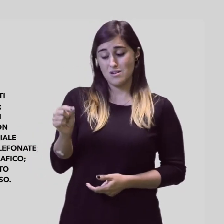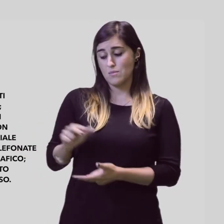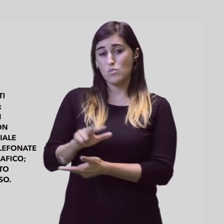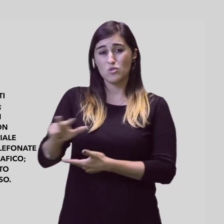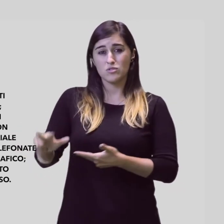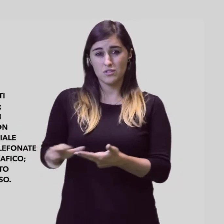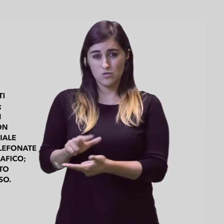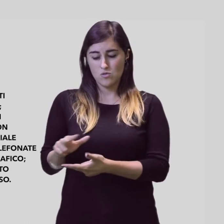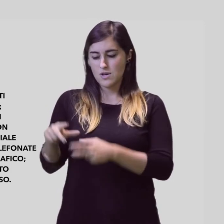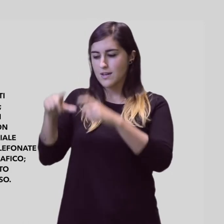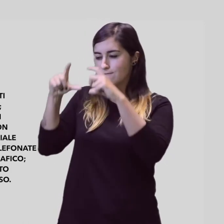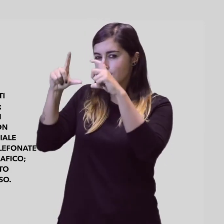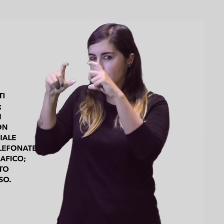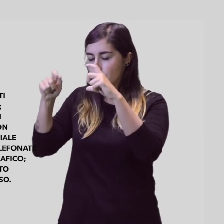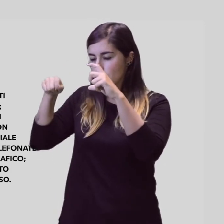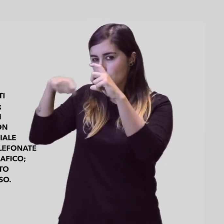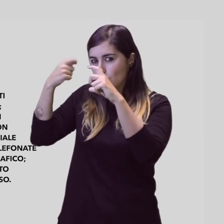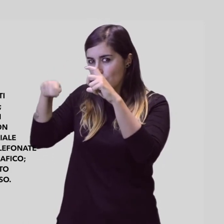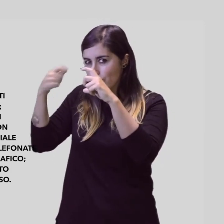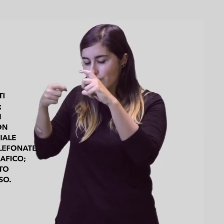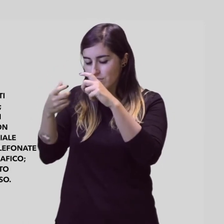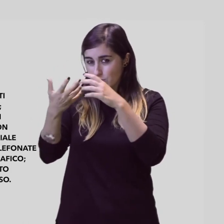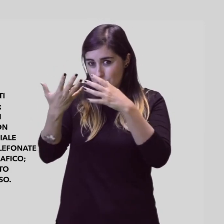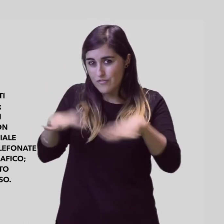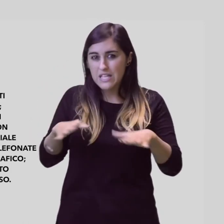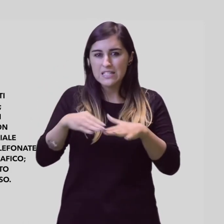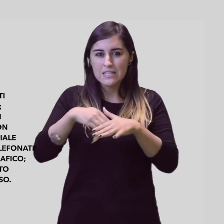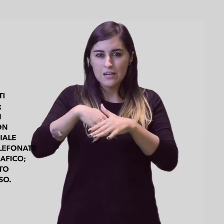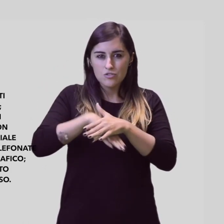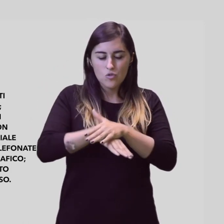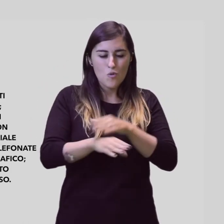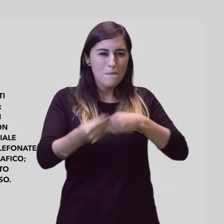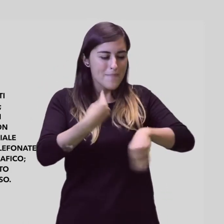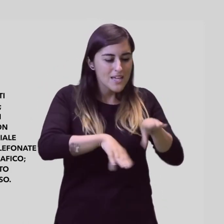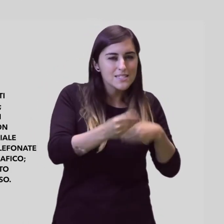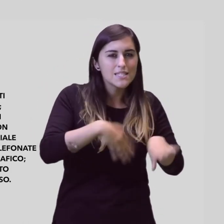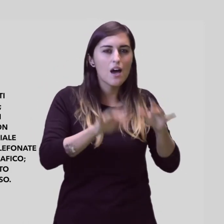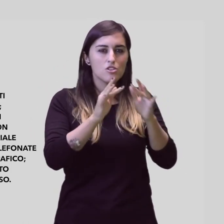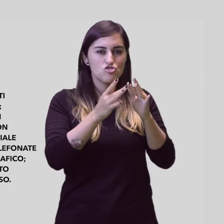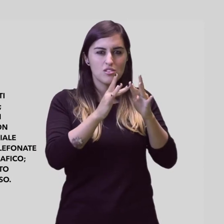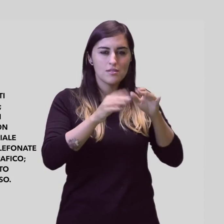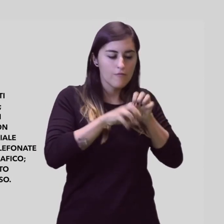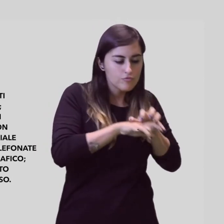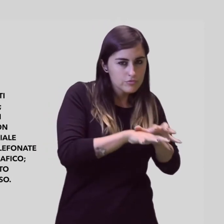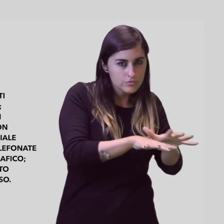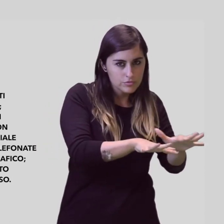fotografati o registrati durante il rapporto sessuale con la successiva diffusione del materiale senza il proprio